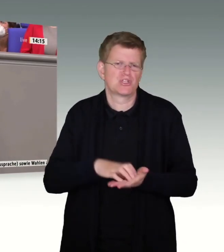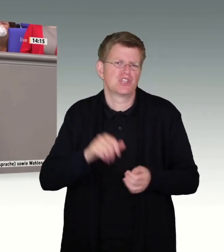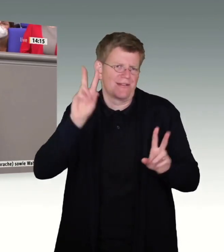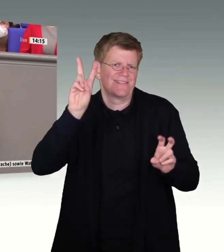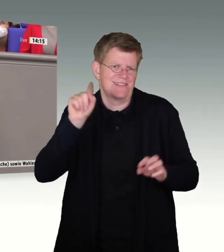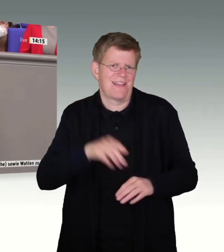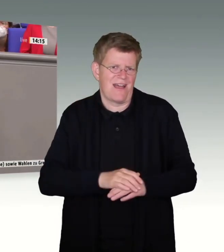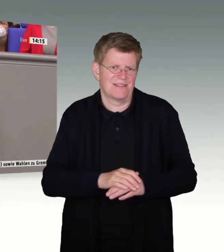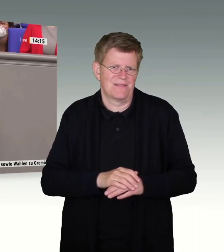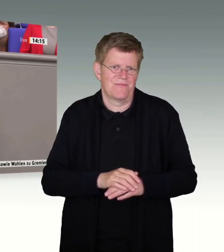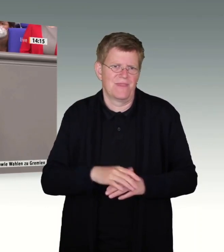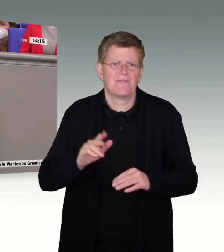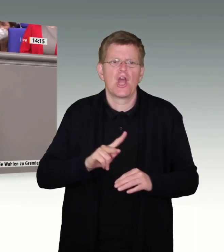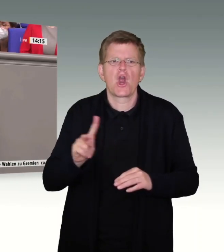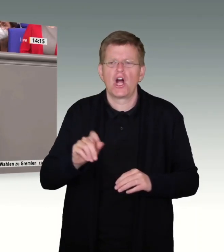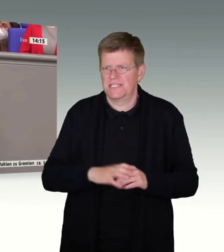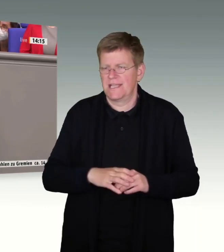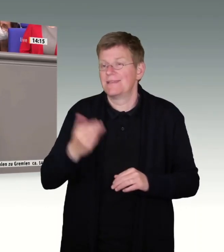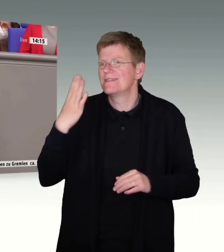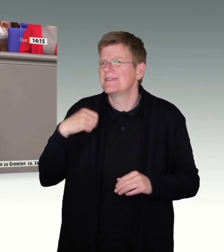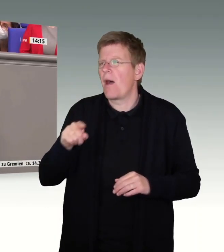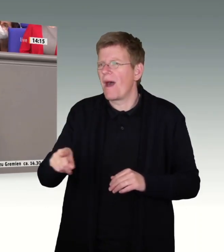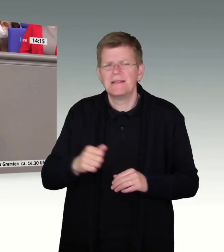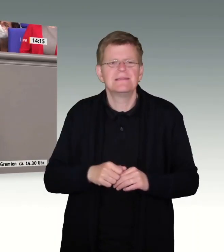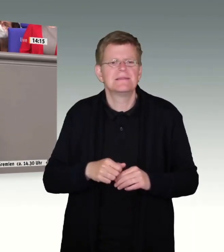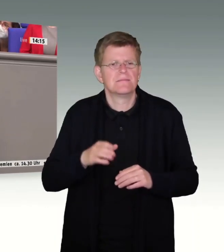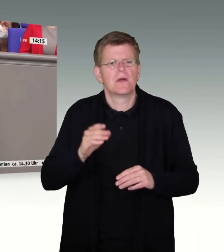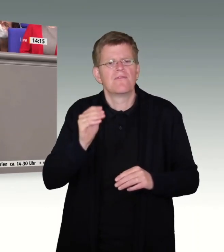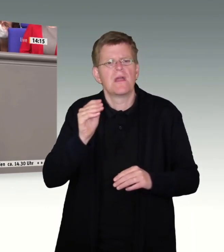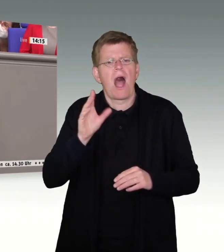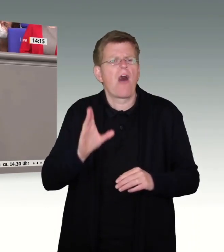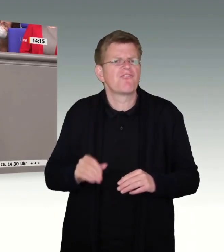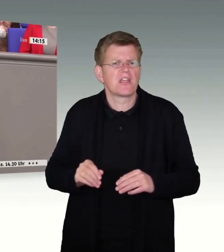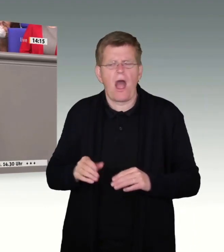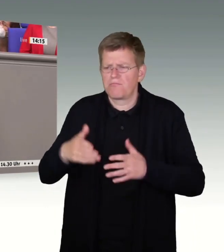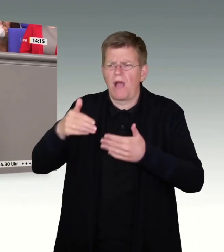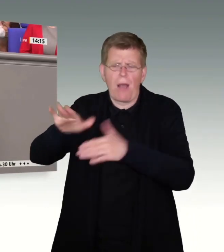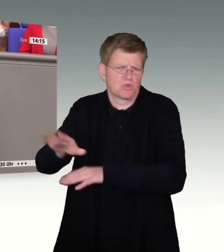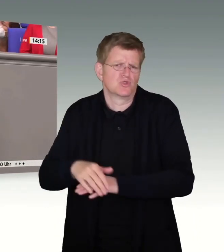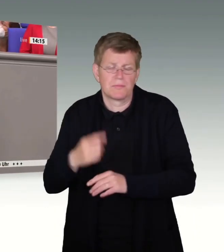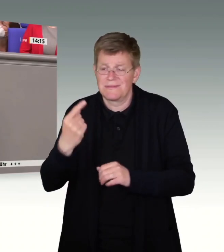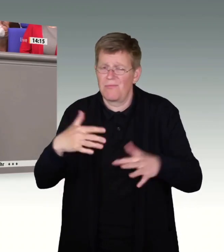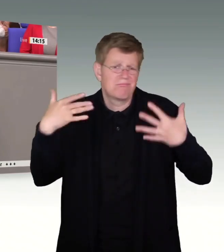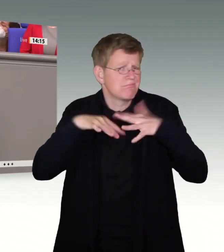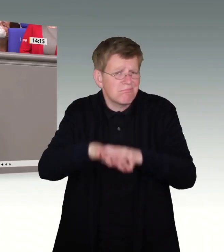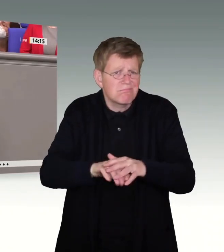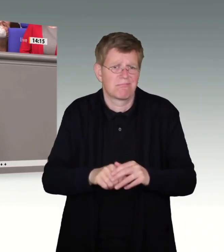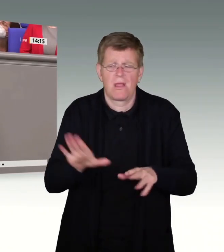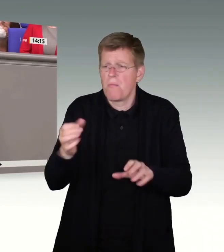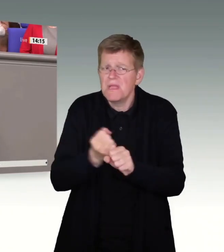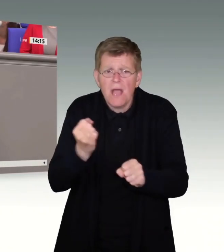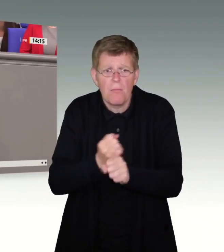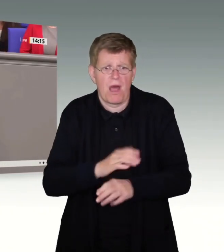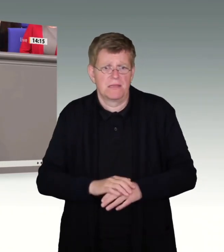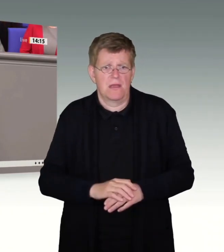als Ende 2019 ein junger Mann aus Nigeria in seine Heimat abgeschoben wurde. Er war bestens integriert und ein geschätzter Mitarbeiter bei einem